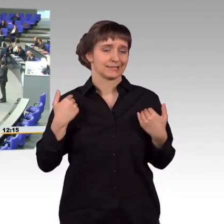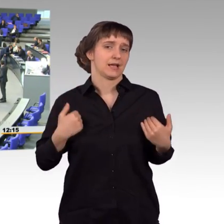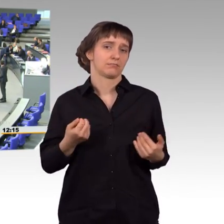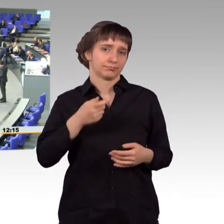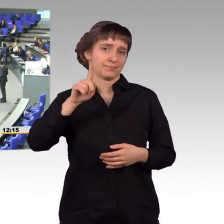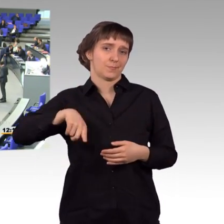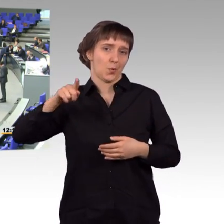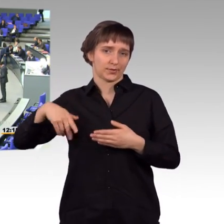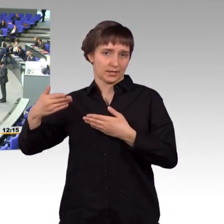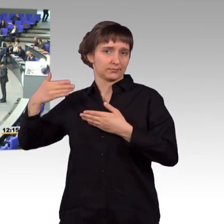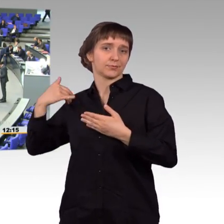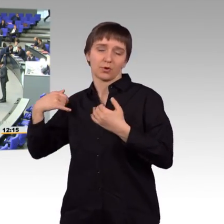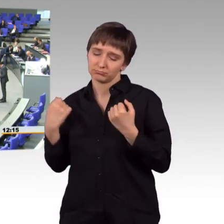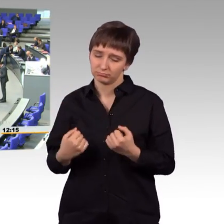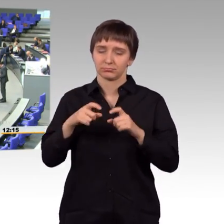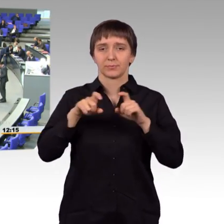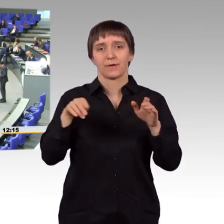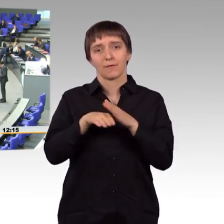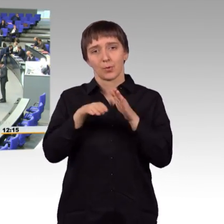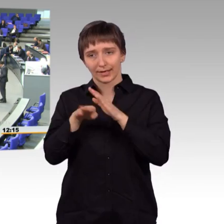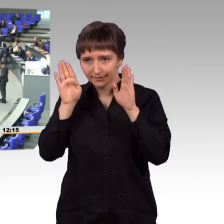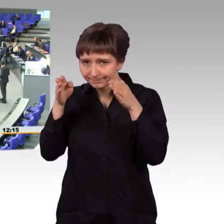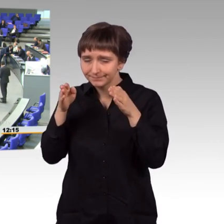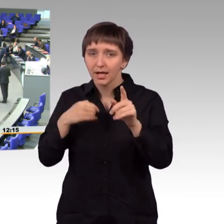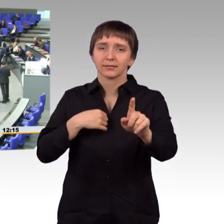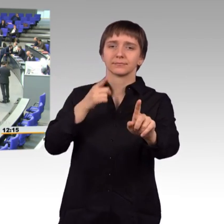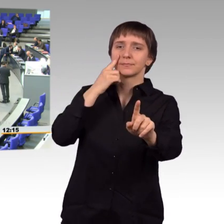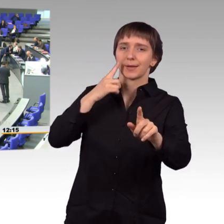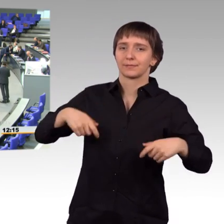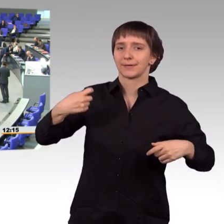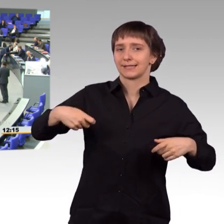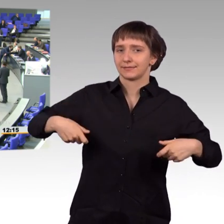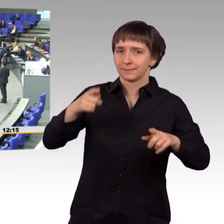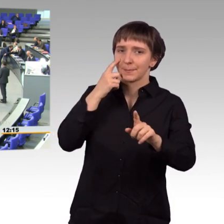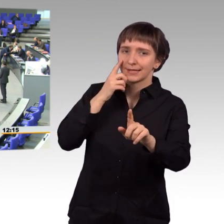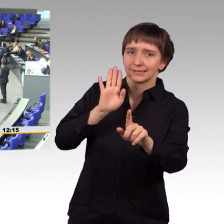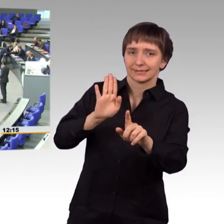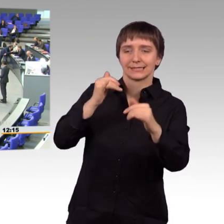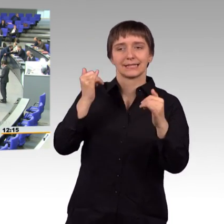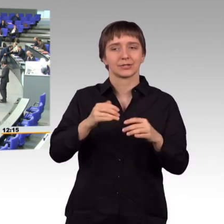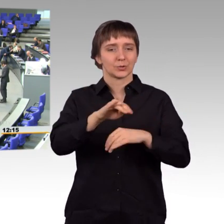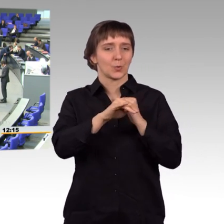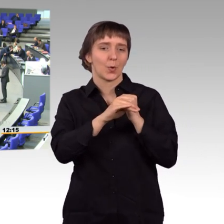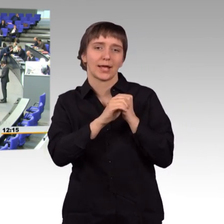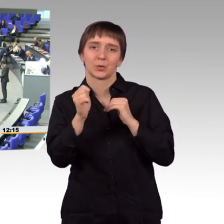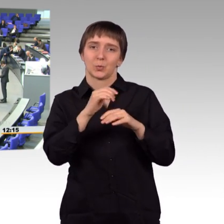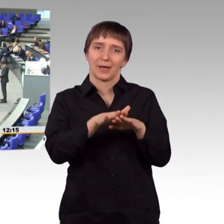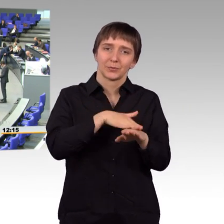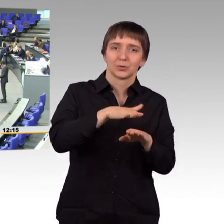Flüchtlinge gekümmert. Herr Kollege, ganz kleinen Moment, ganz kleinen Moment. Ich bitte die Kollegen, die jetzt sehr emotional miteinander zu tun haben, das vielleicht vor